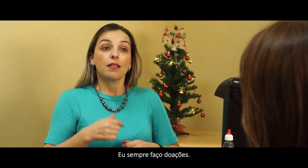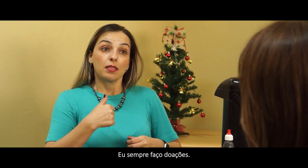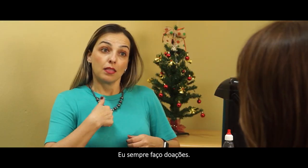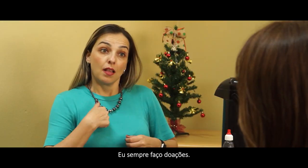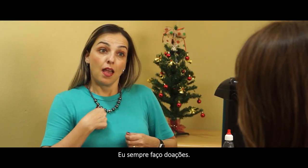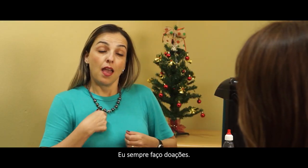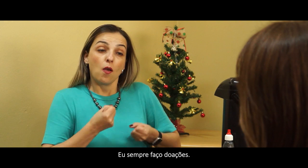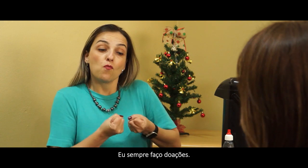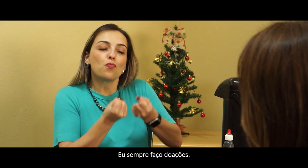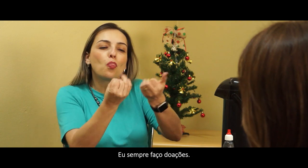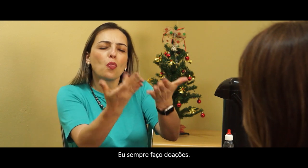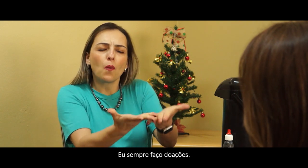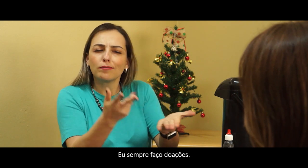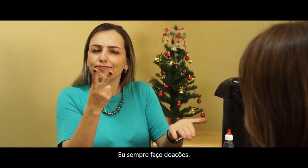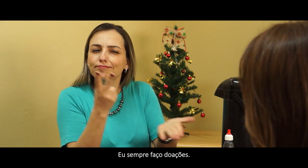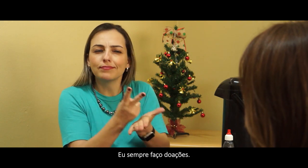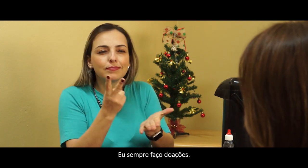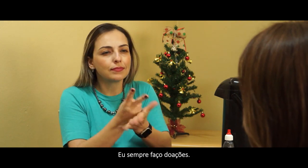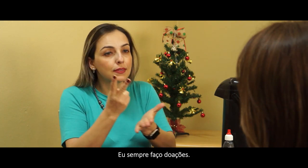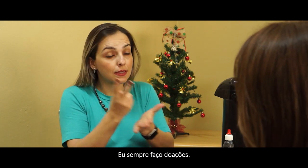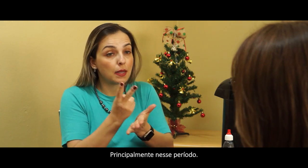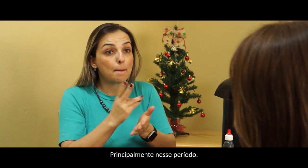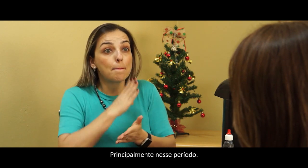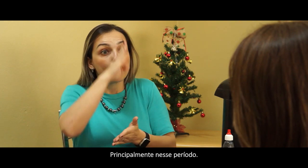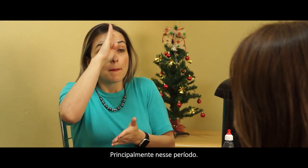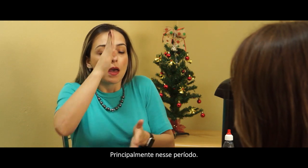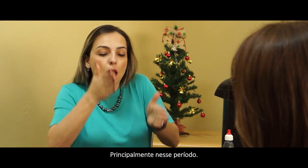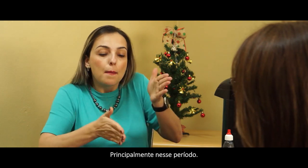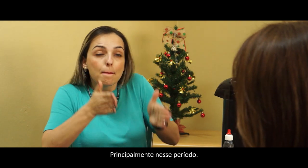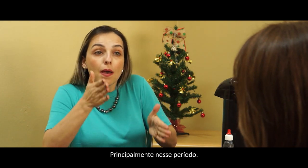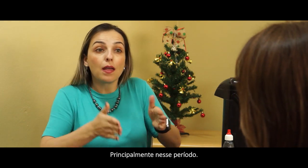Eu sempre faço doações, principalmente nesse período.